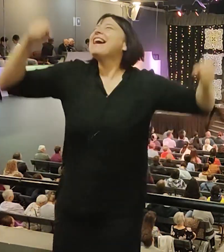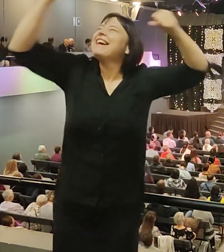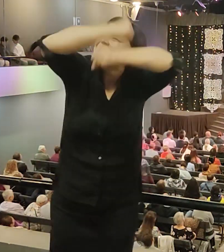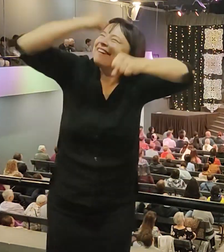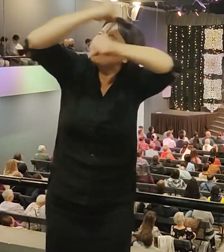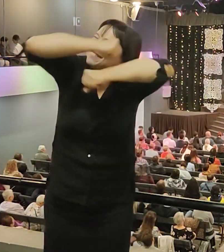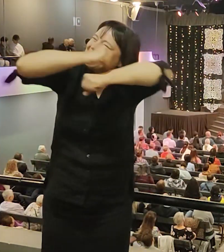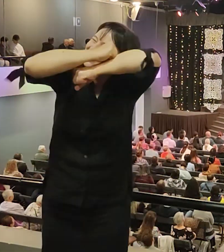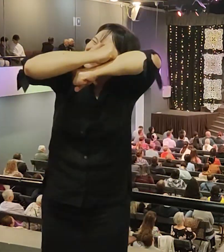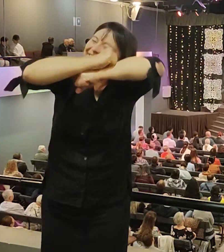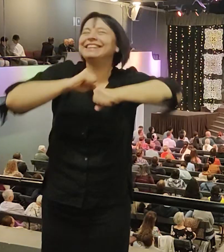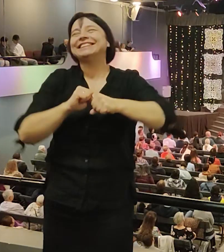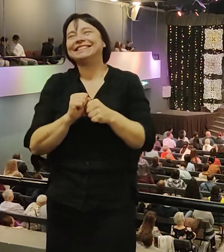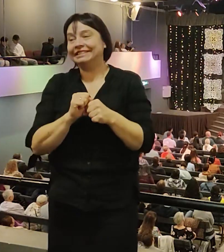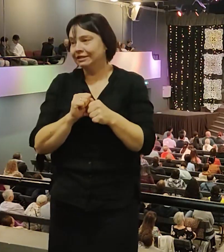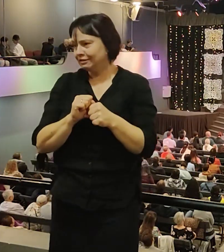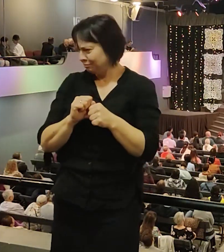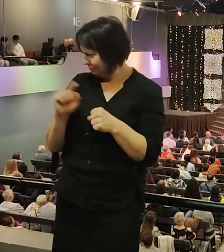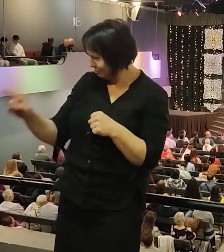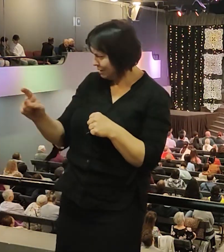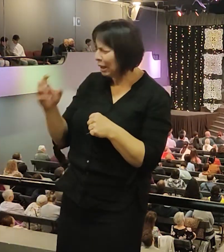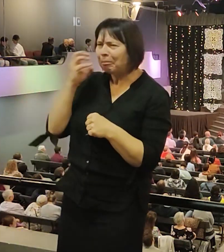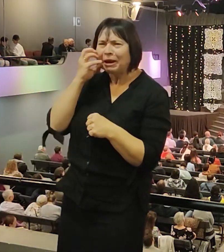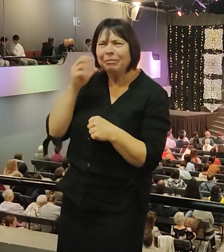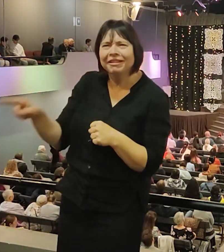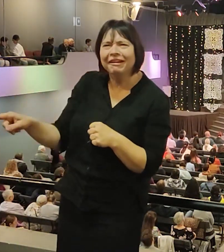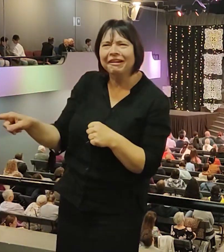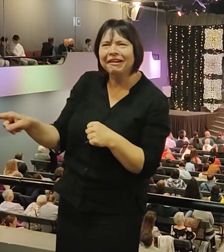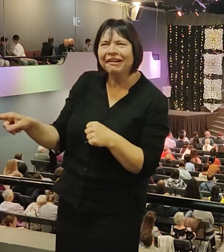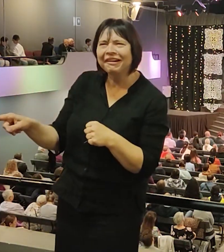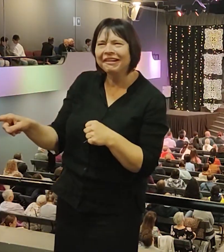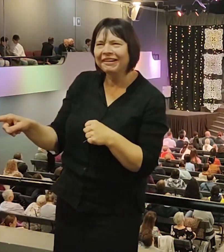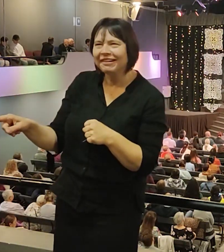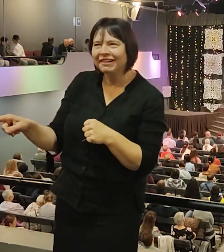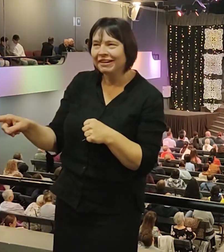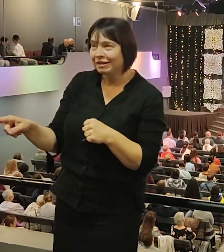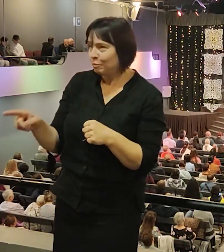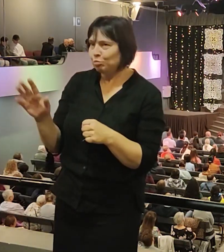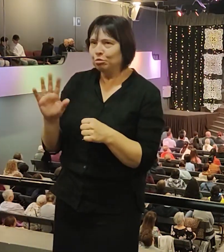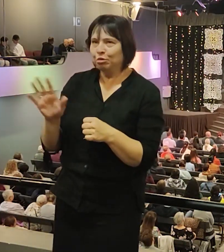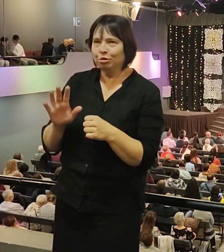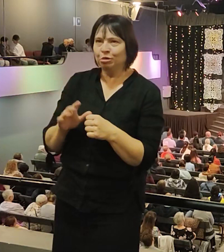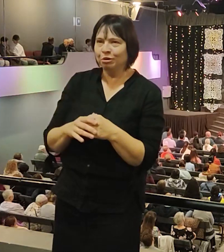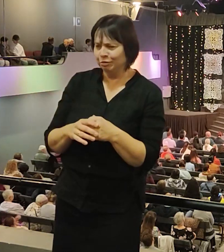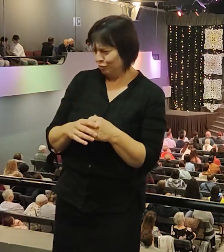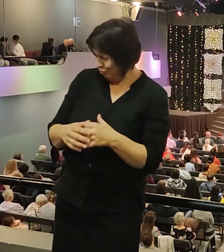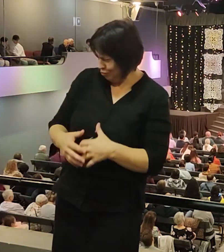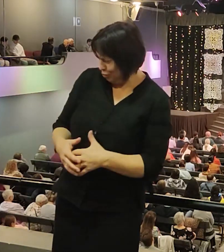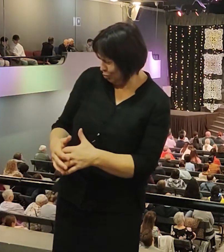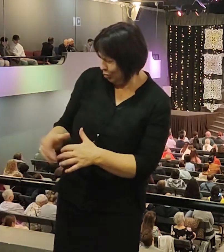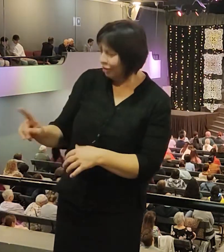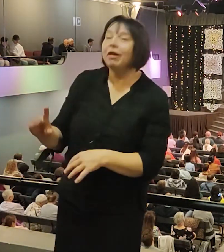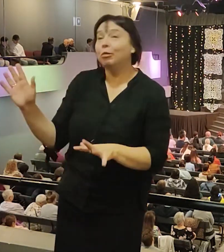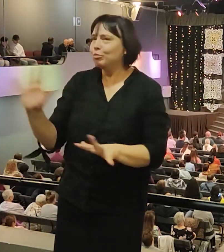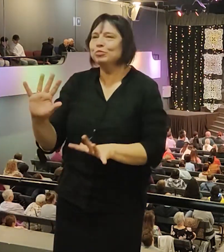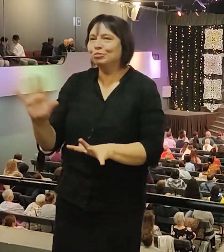я думаю, какое вот удивление было, Иосиф, друзья, он был праведным человеком. Поэтому